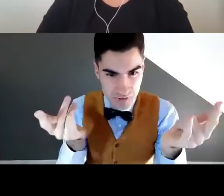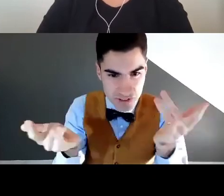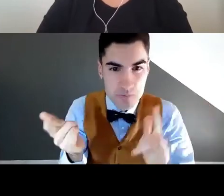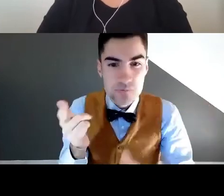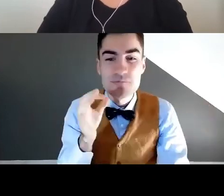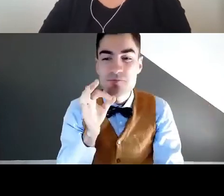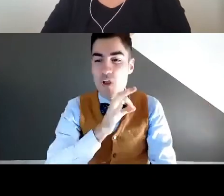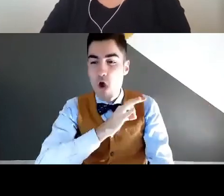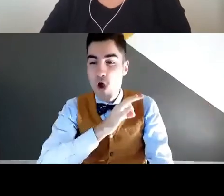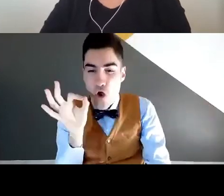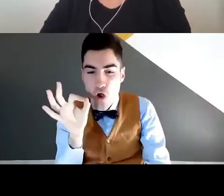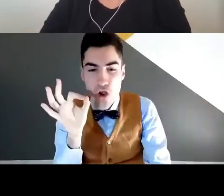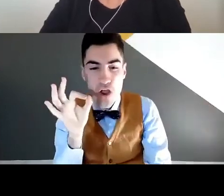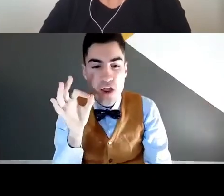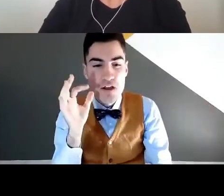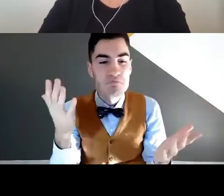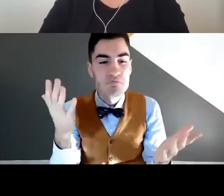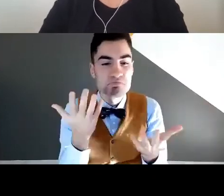Qualcuno dirà Spider-Man?